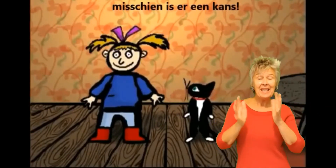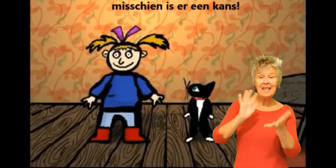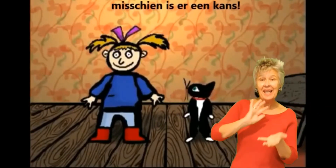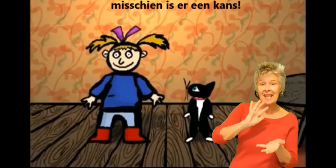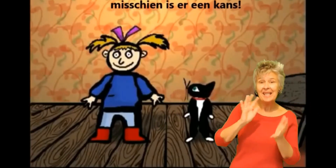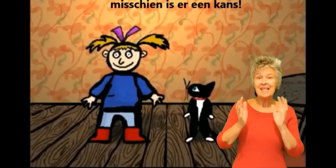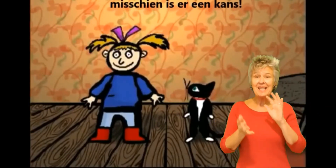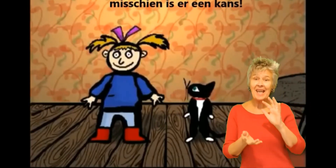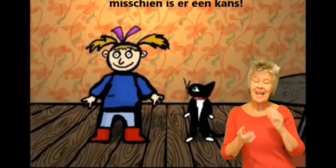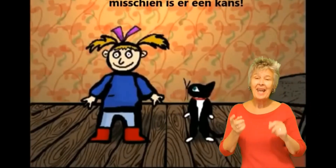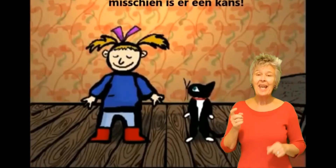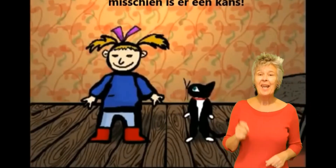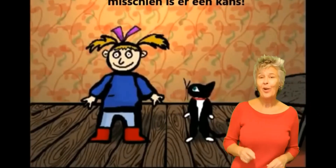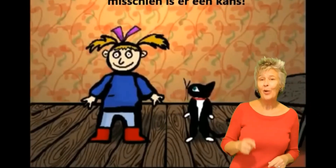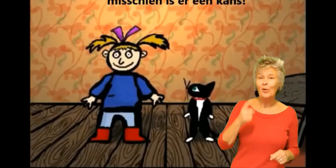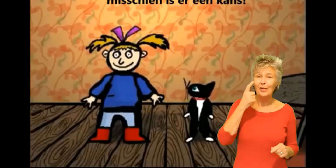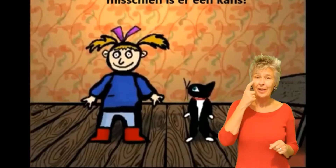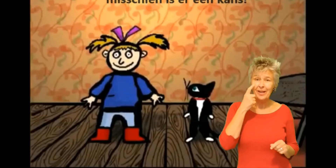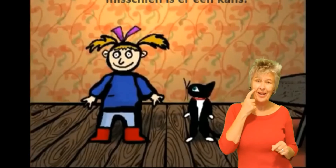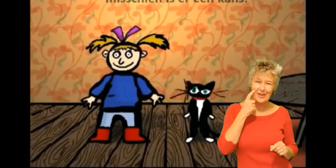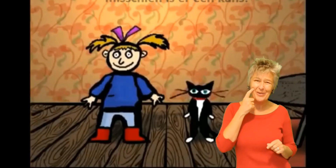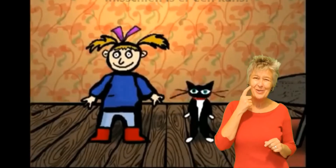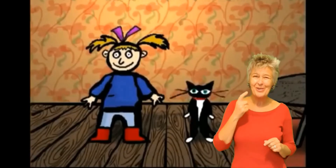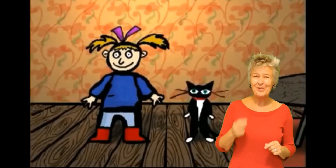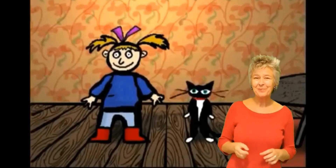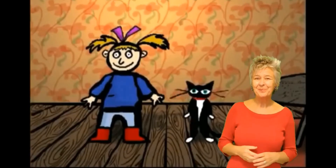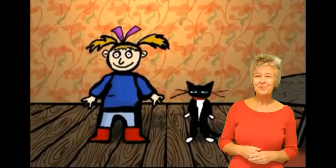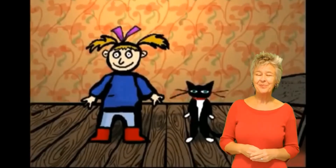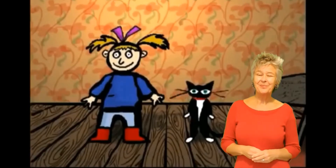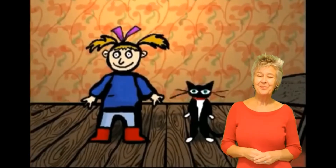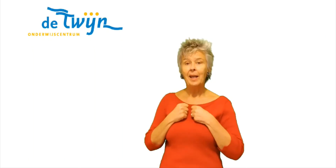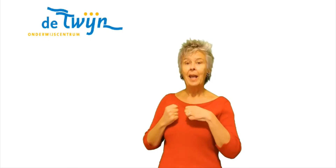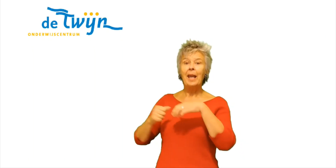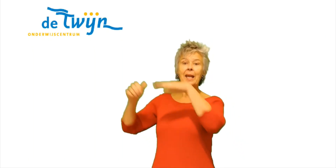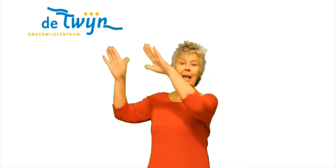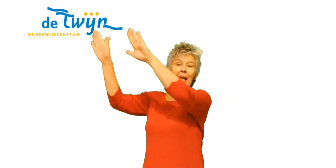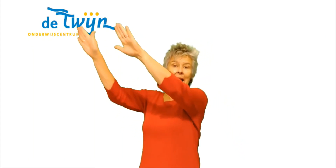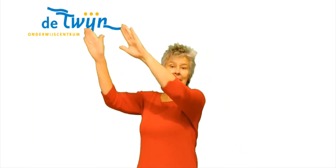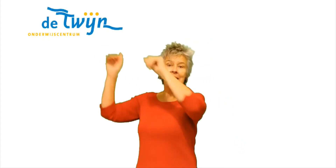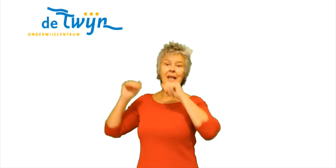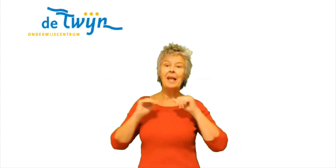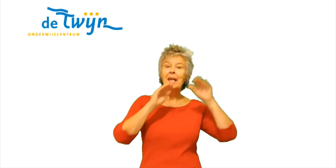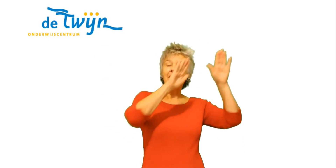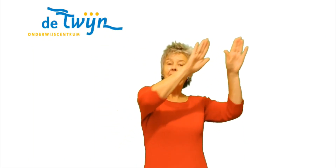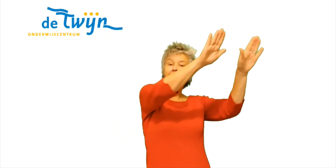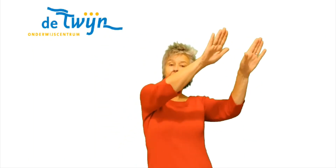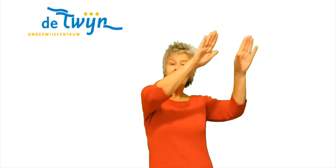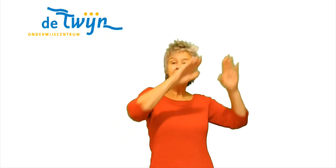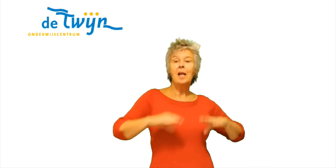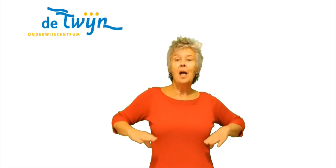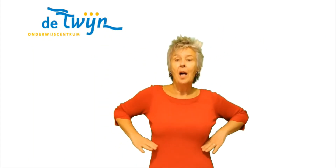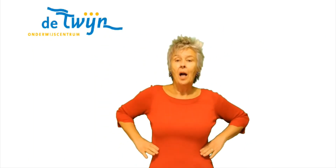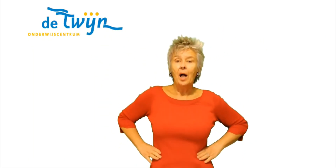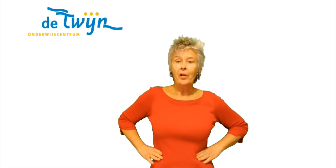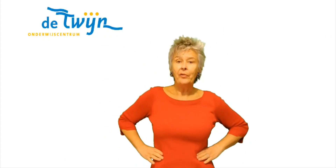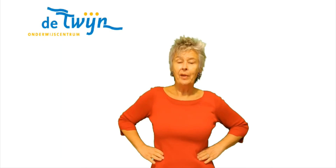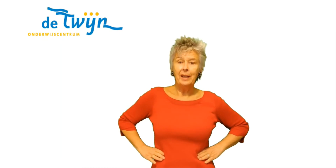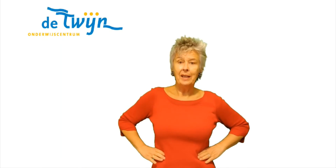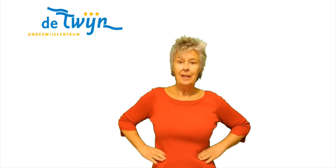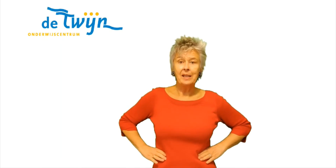is er een kans Eén keer links en één keer rechts Handen in je